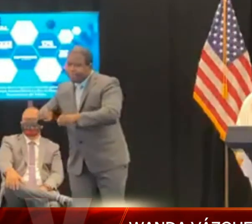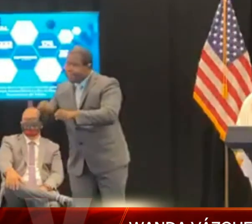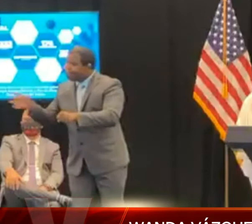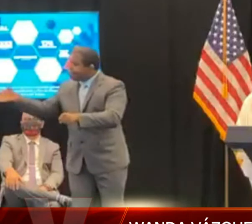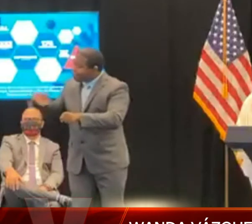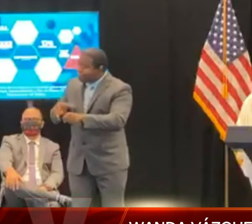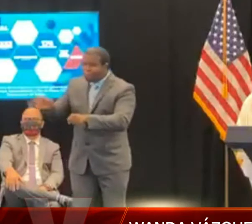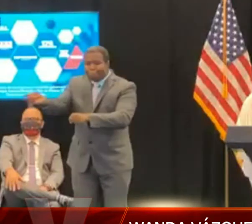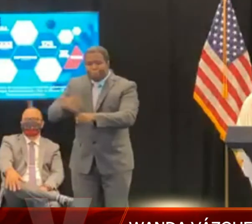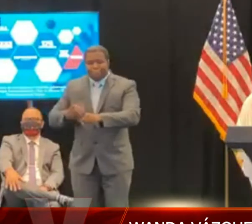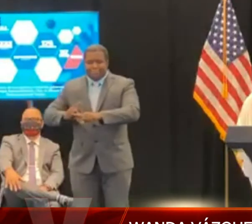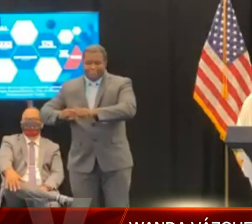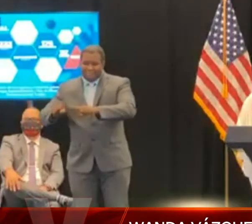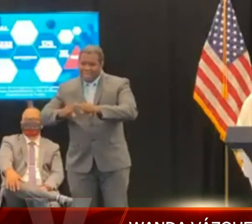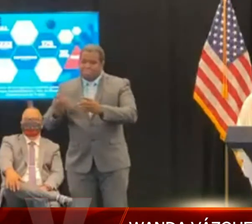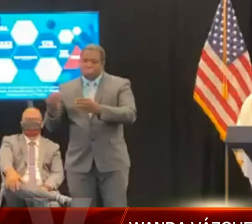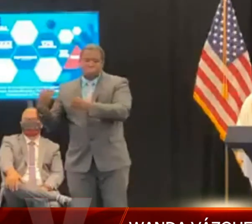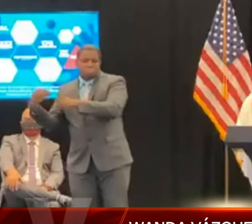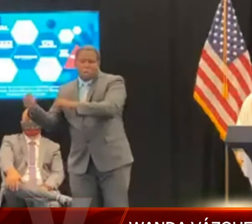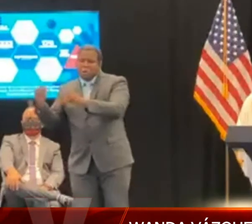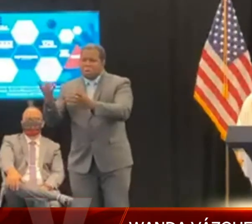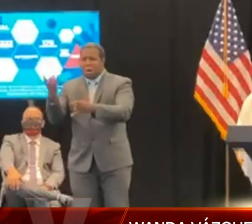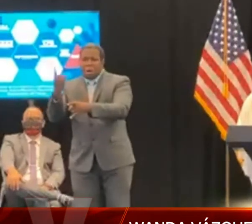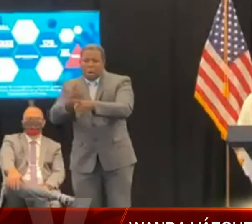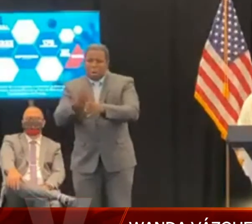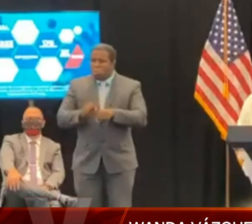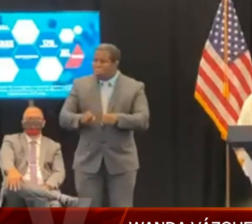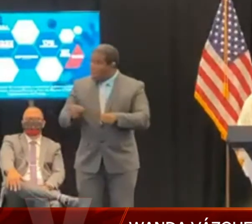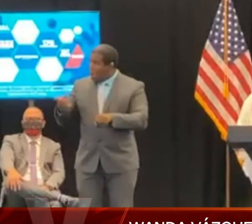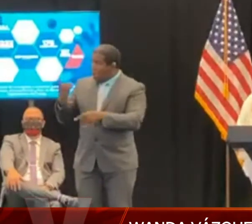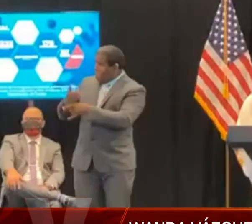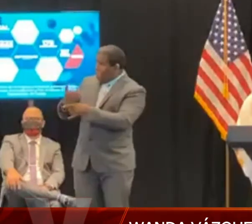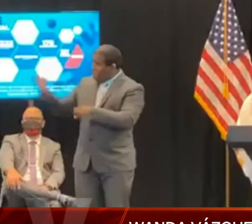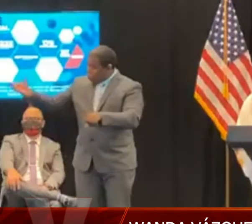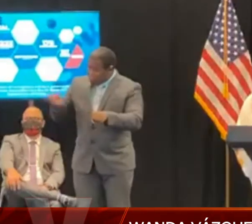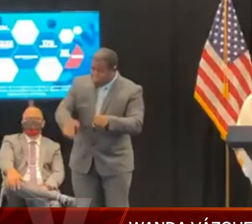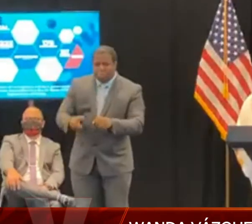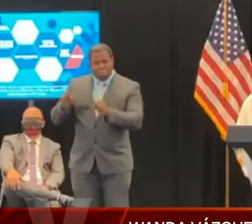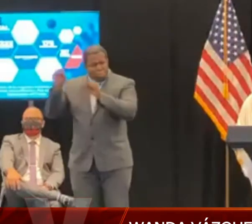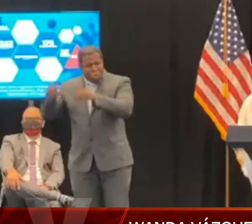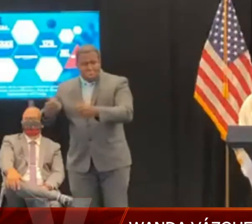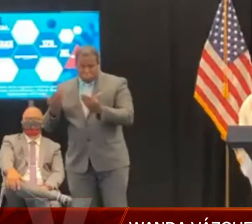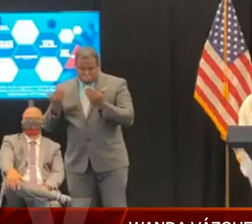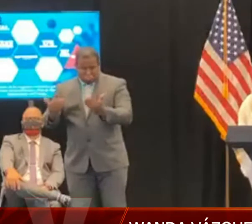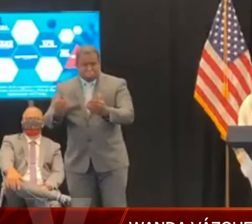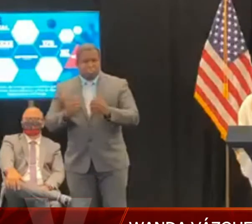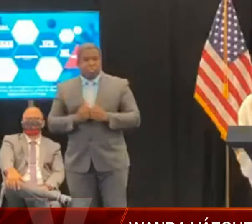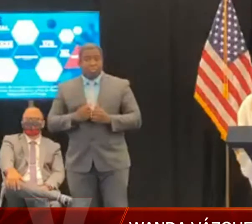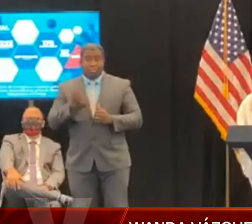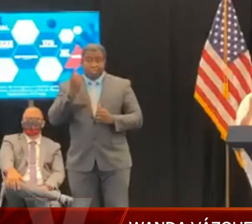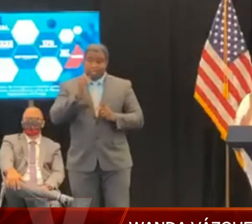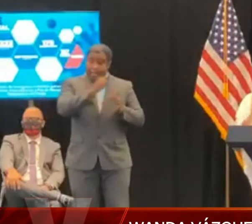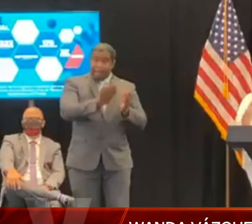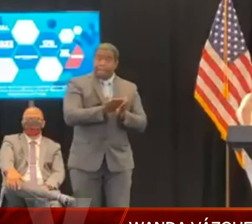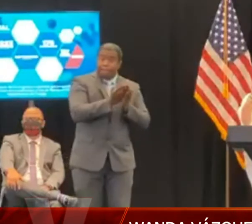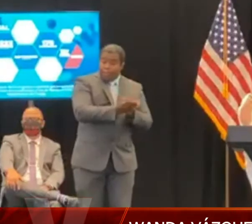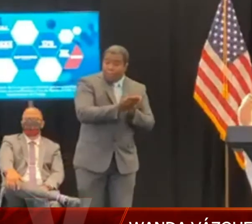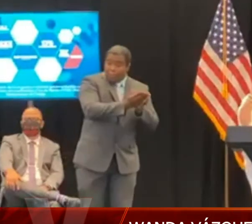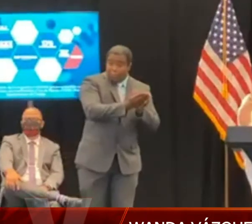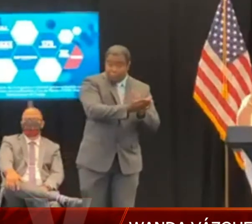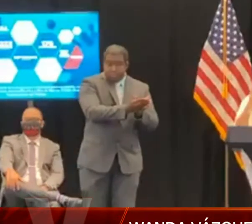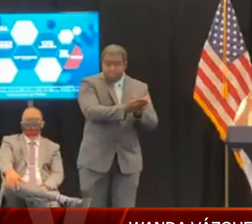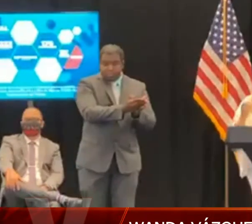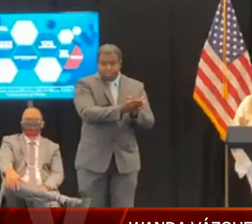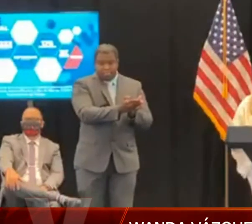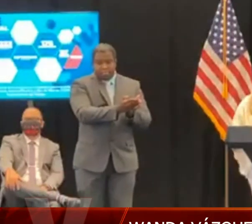abrir, mas las embarcaciones deberán evitar el rafting de 15 pies de distancia. Y esto es